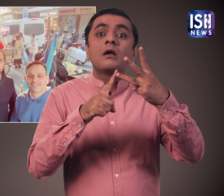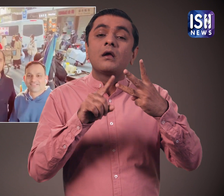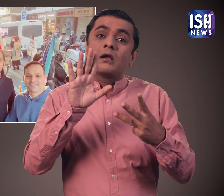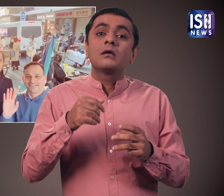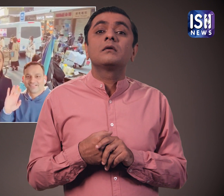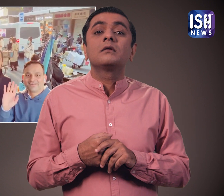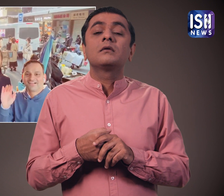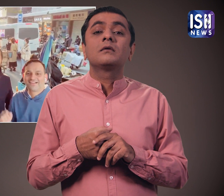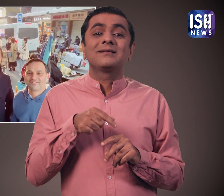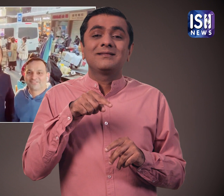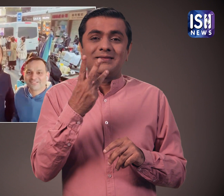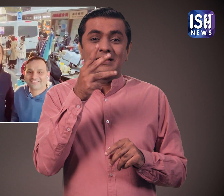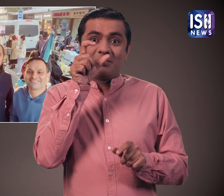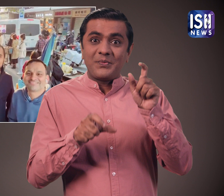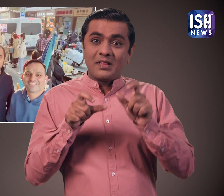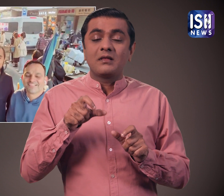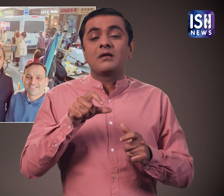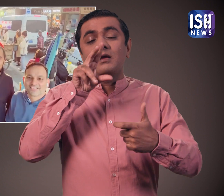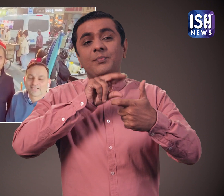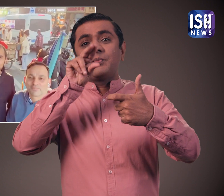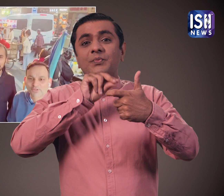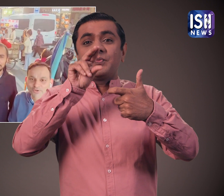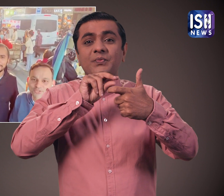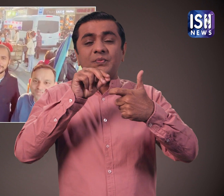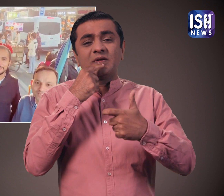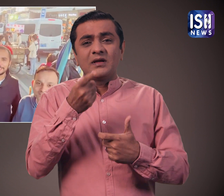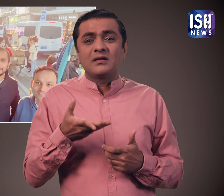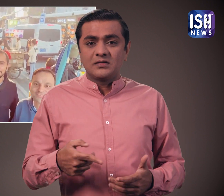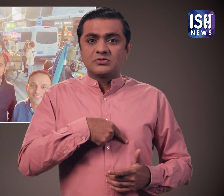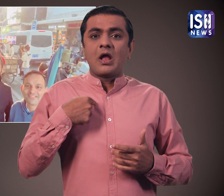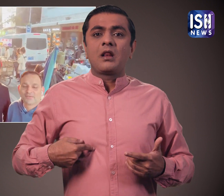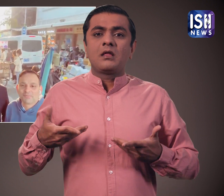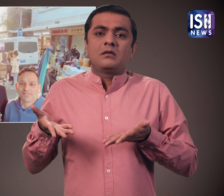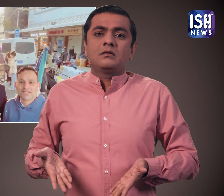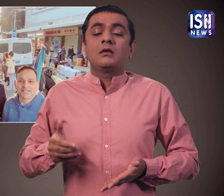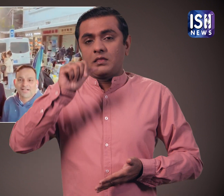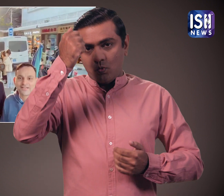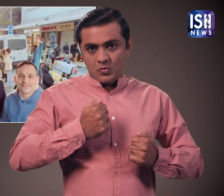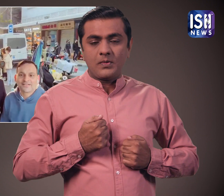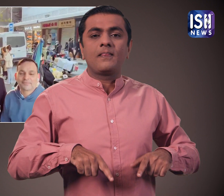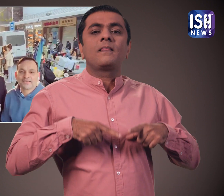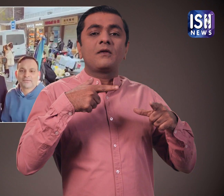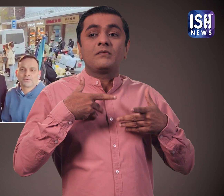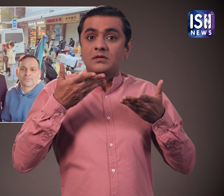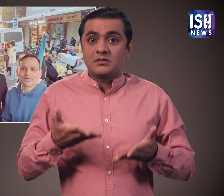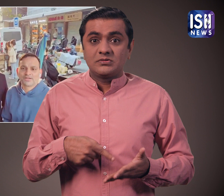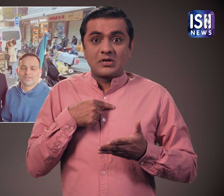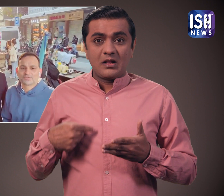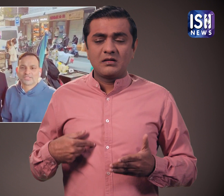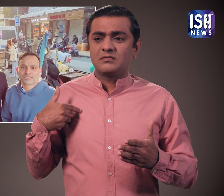इस वीडियो में तीन लोग है जिनोंने कहा हम भारतिया है लेकिन महिनों से चीन में रह